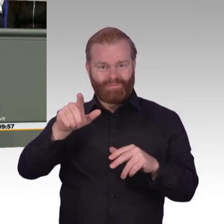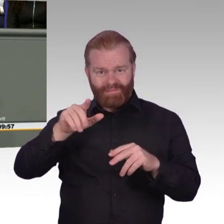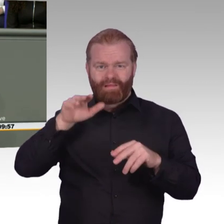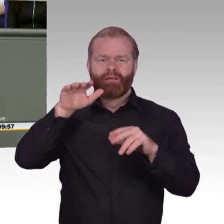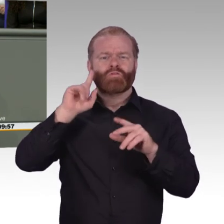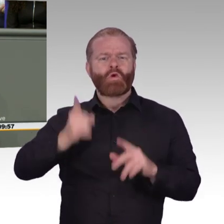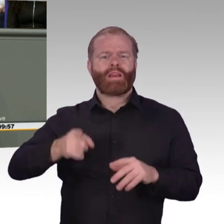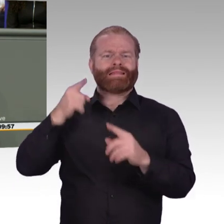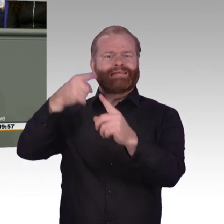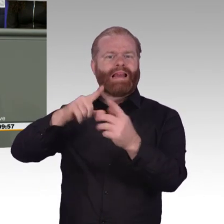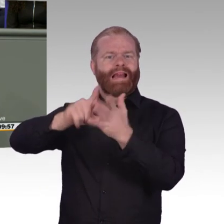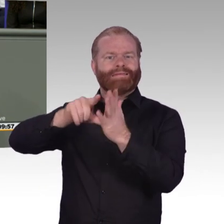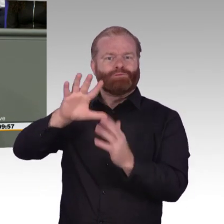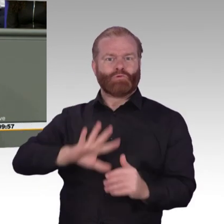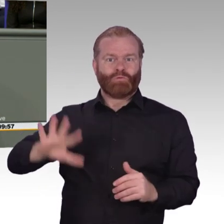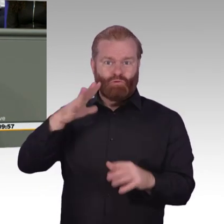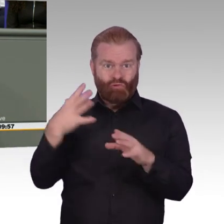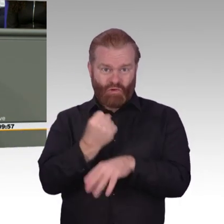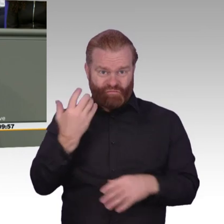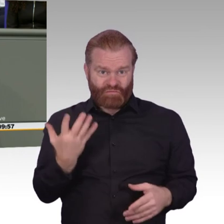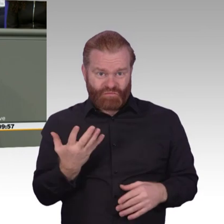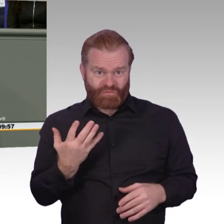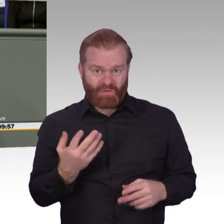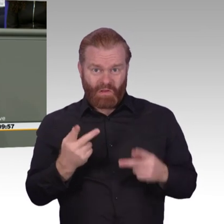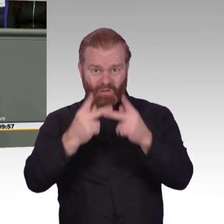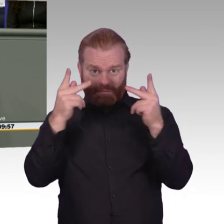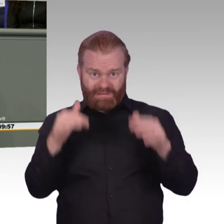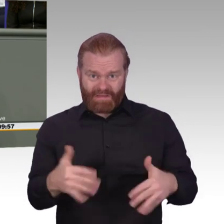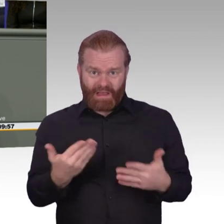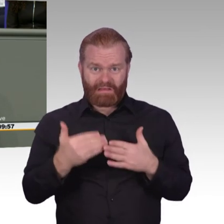Legislatur ein Ziel für so etwas setzen. Das ist nicht Strategie, das ist verschieben auf Übermorgen.